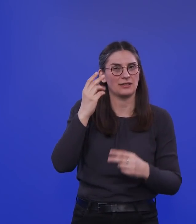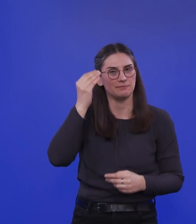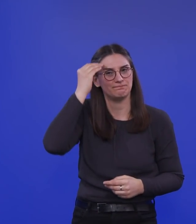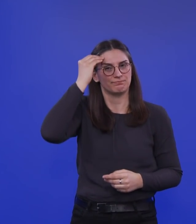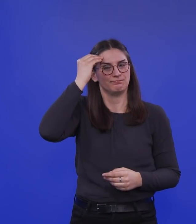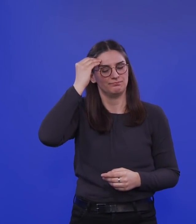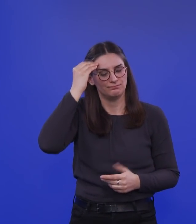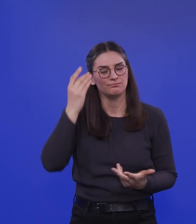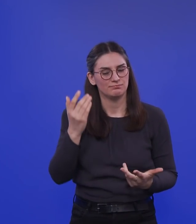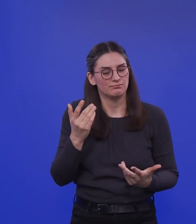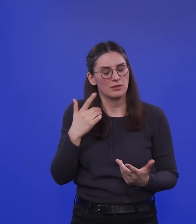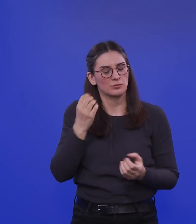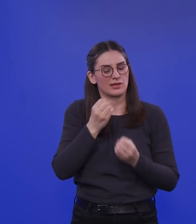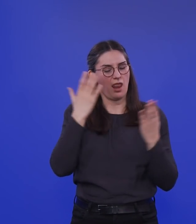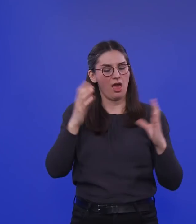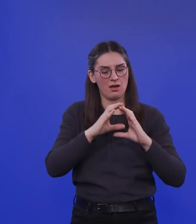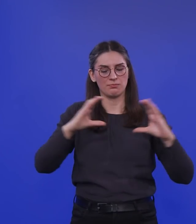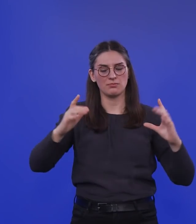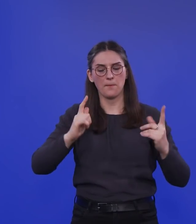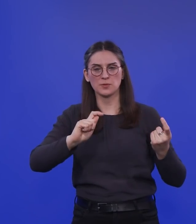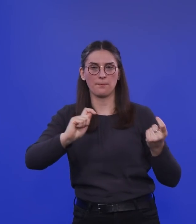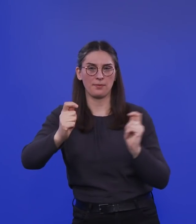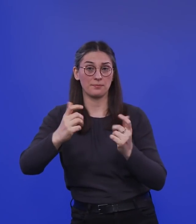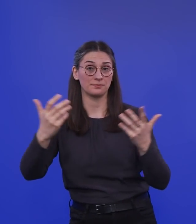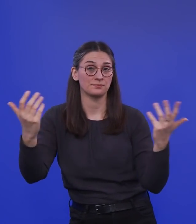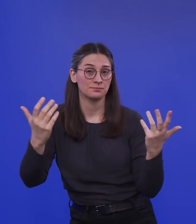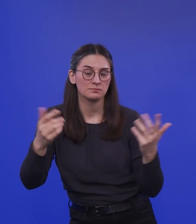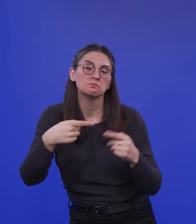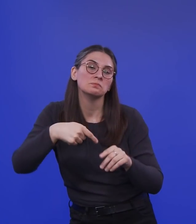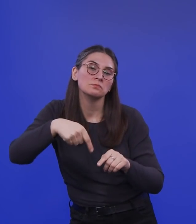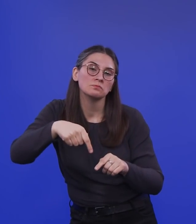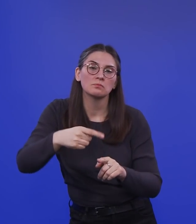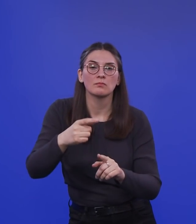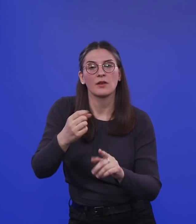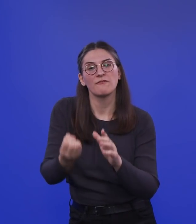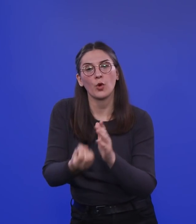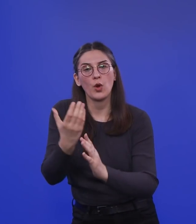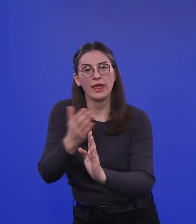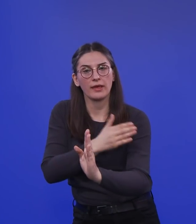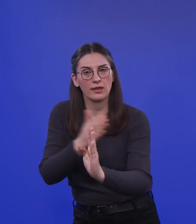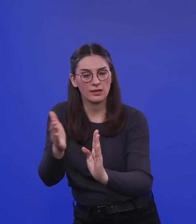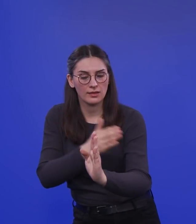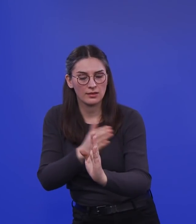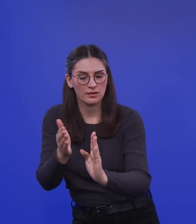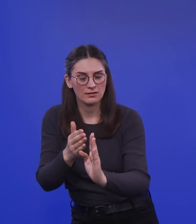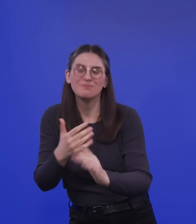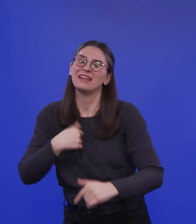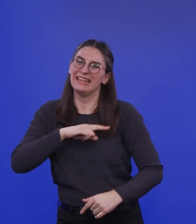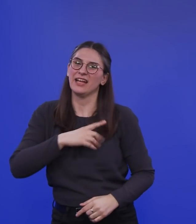muss, dass sich etwas ändern könnte, ist natürlich so zum Frühjahr hin. Und ich will eigentlich zwei Sachen sagen. Ich will